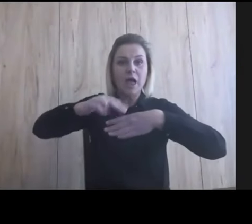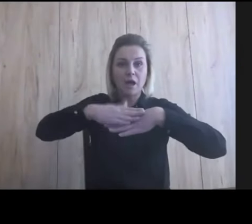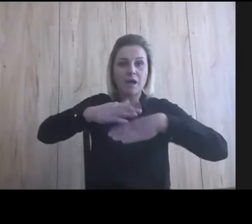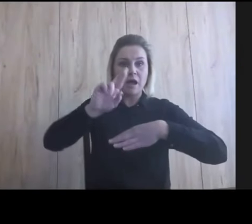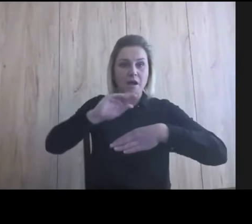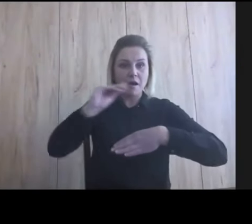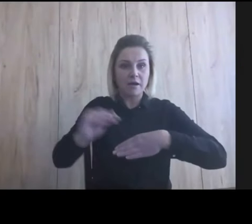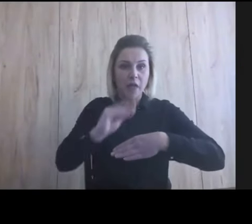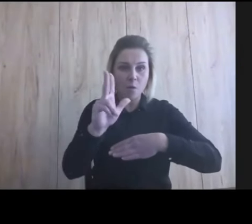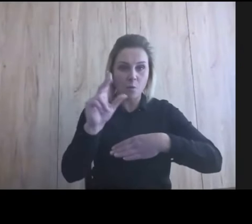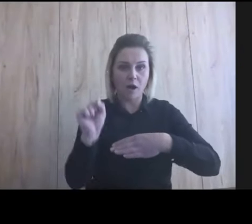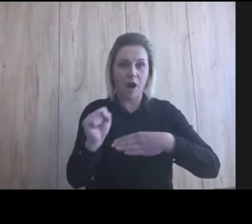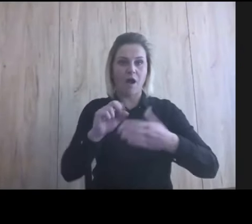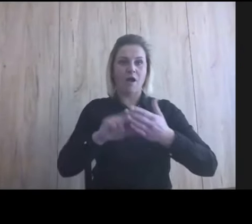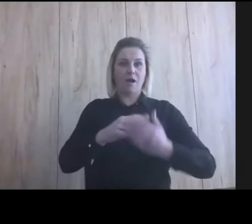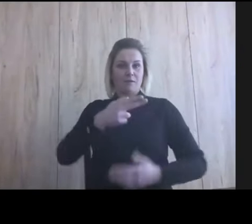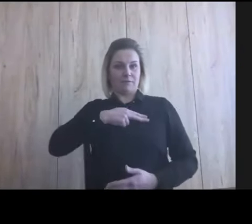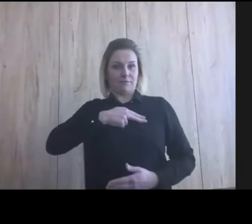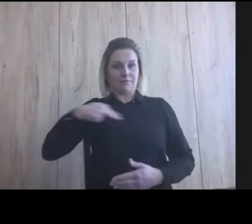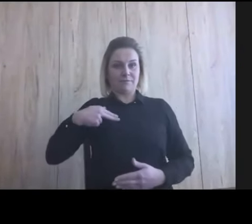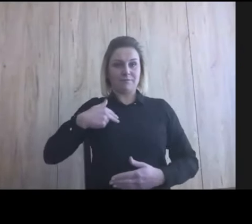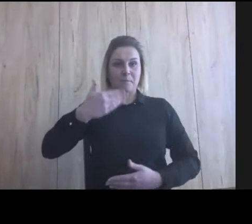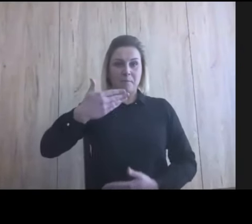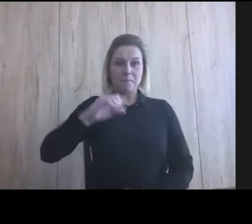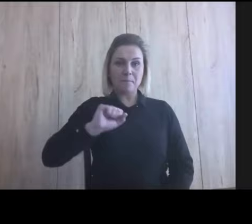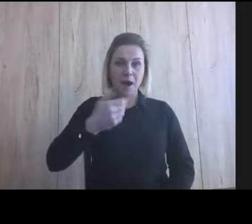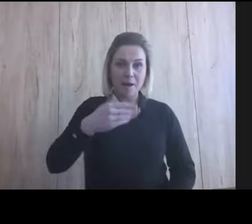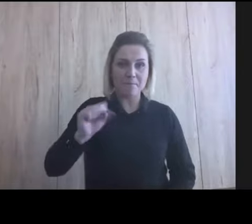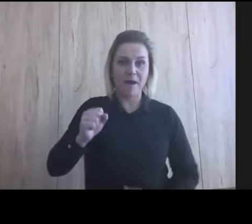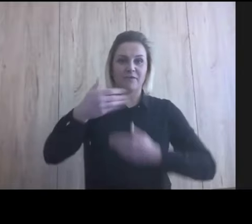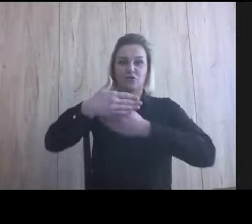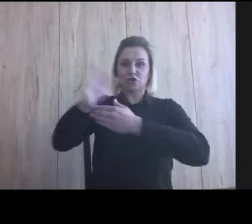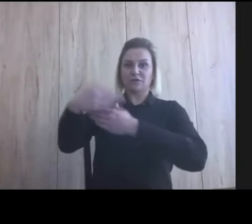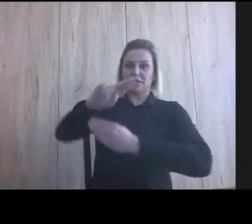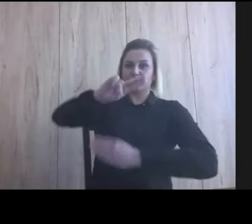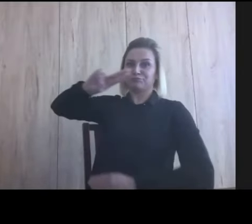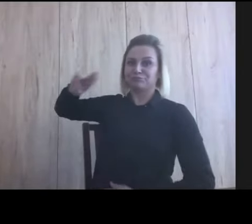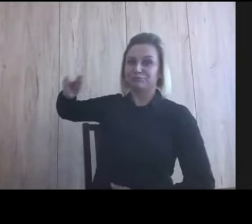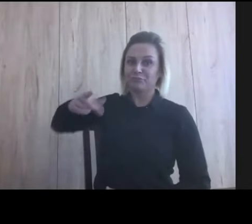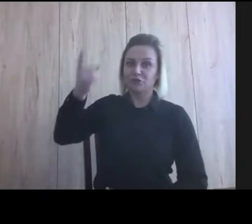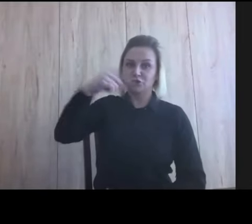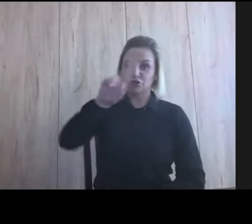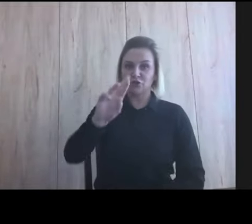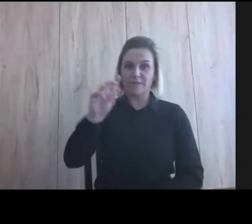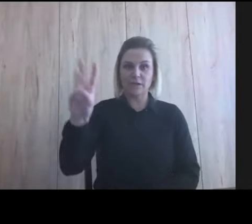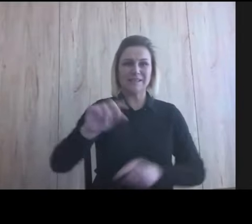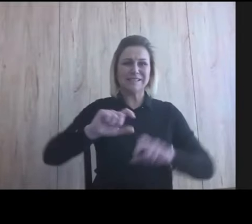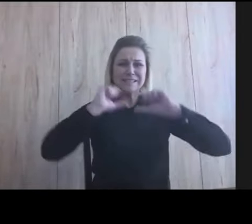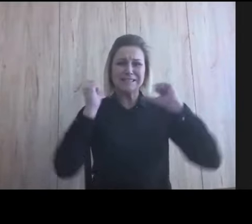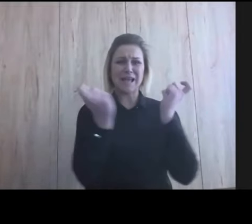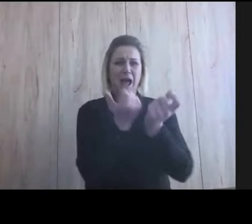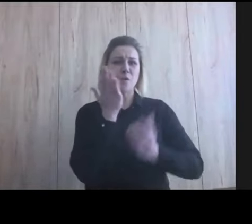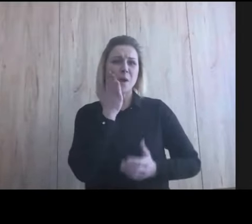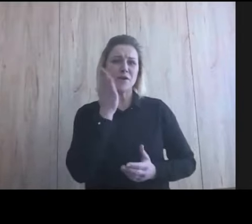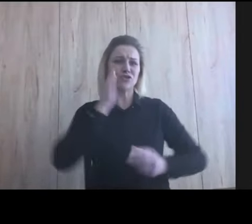była tutaj karteczka mama. Na drzwiach karteczka drzwi. I całe moje mieszkanie to była jedna wielka karteczka. Ludzie mówili, po co